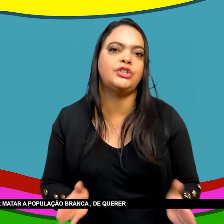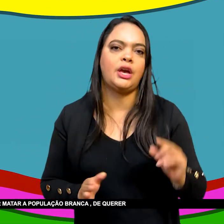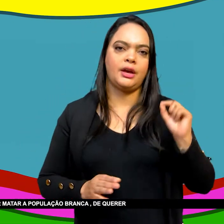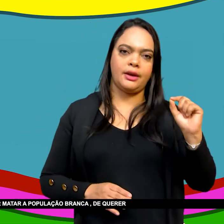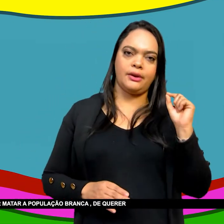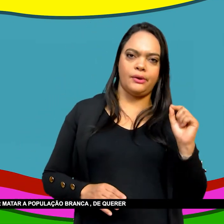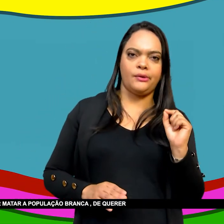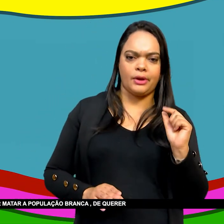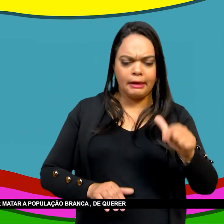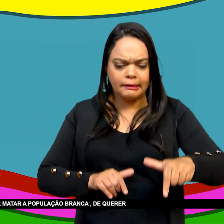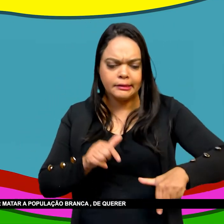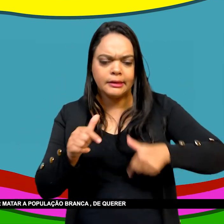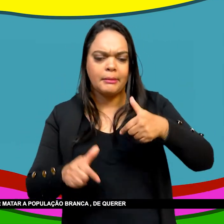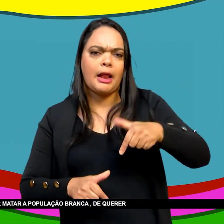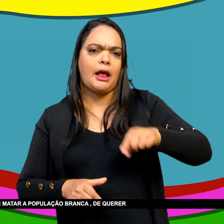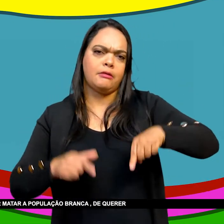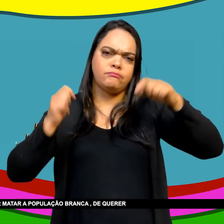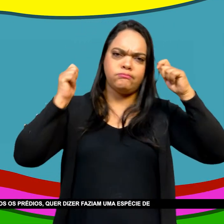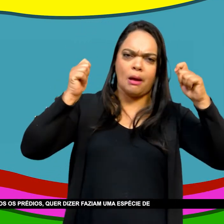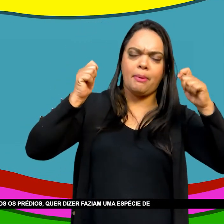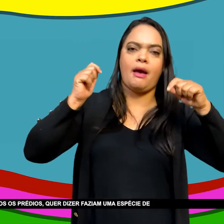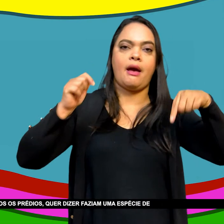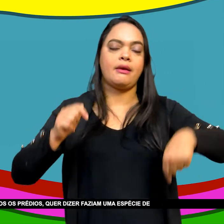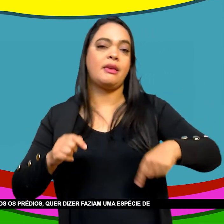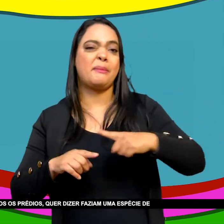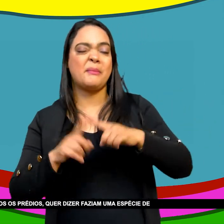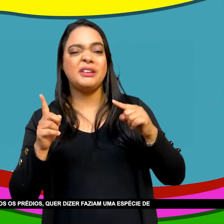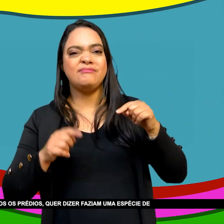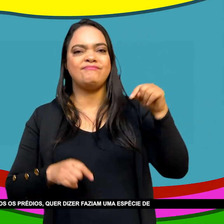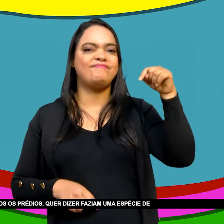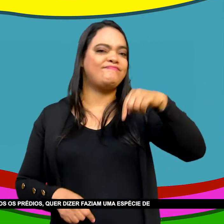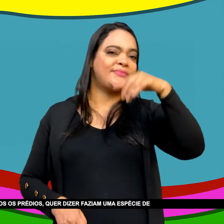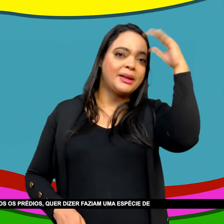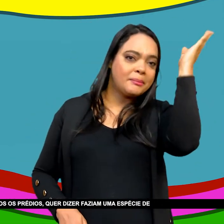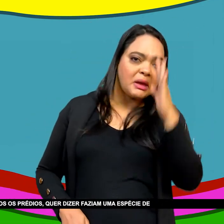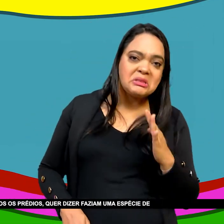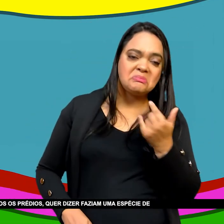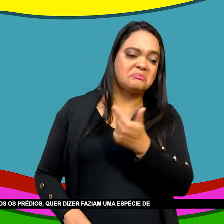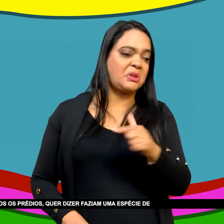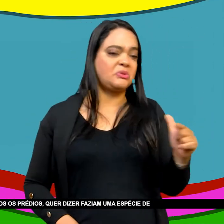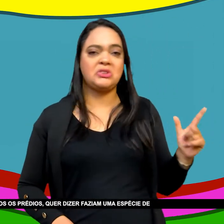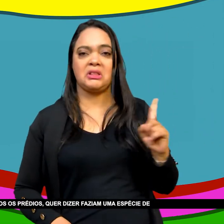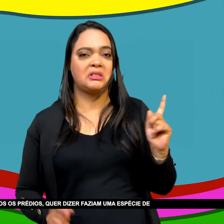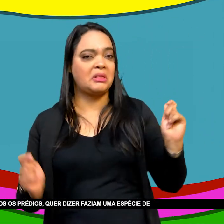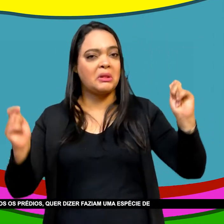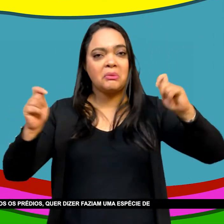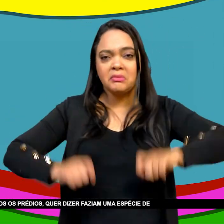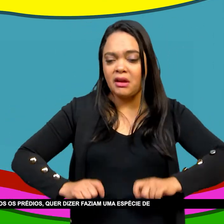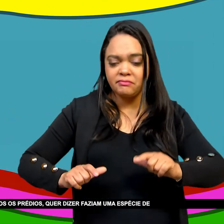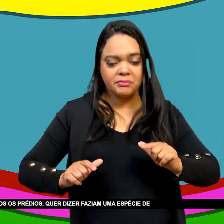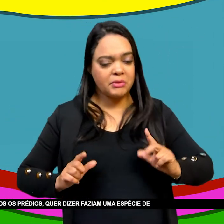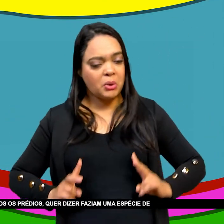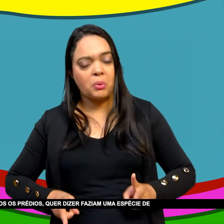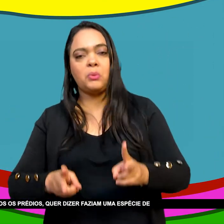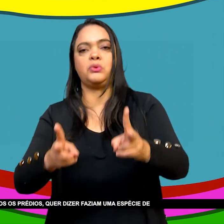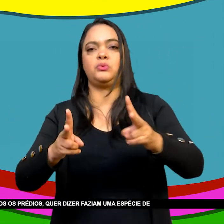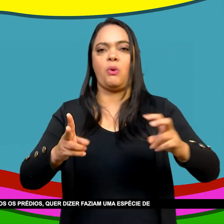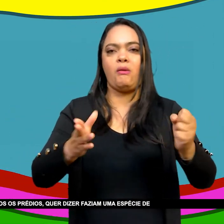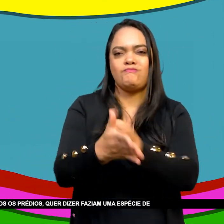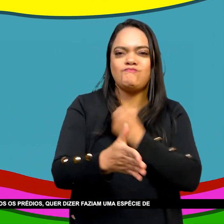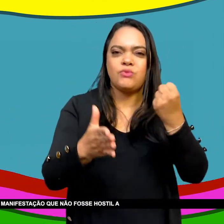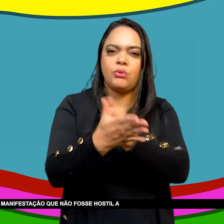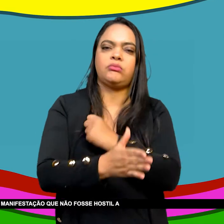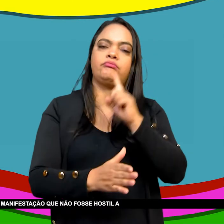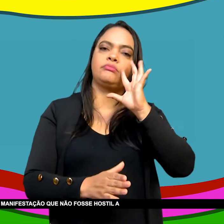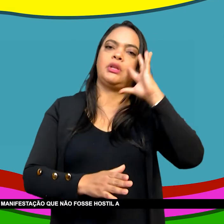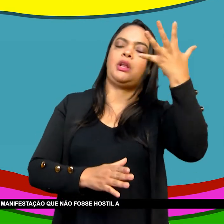matar A população branca De querer incendiar Todas as plantações E querer destruir Todos os países Faziam uma